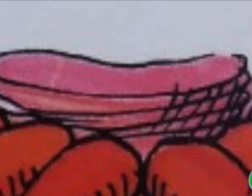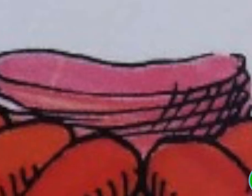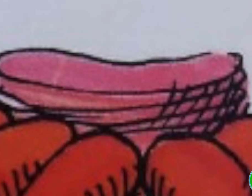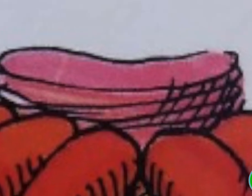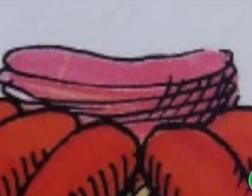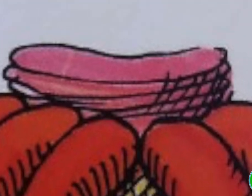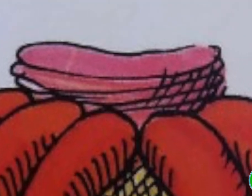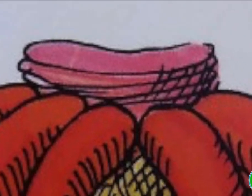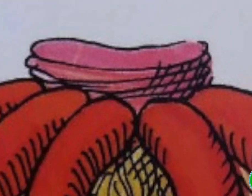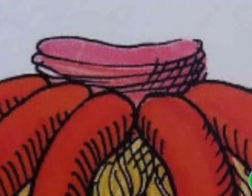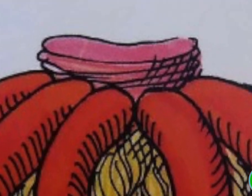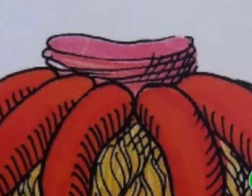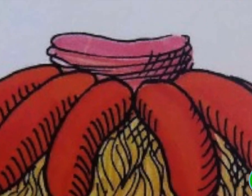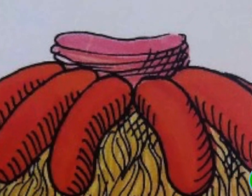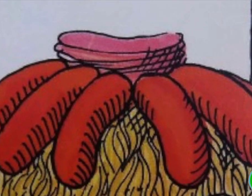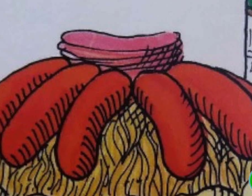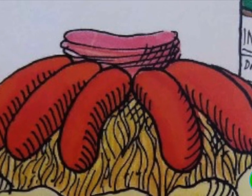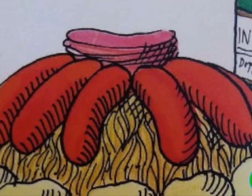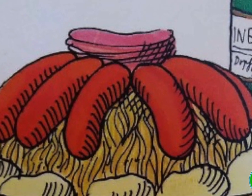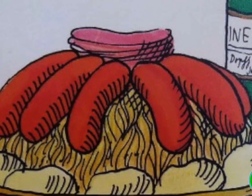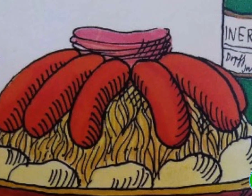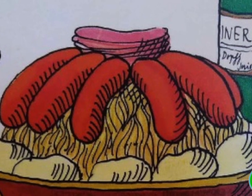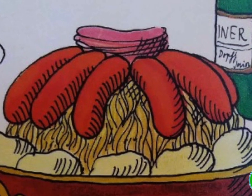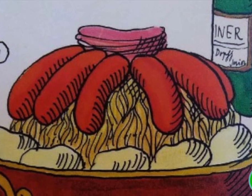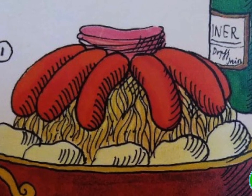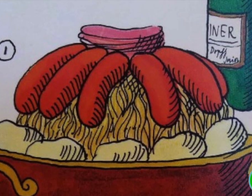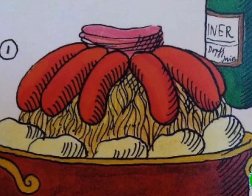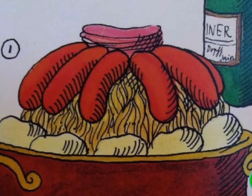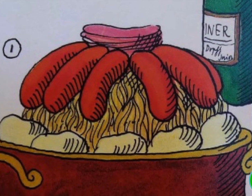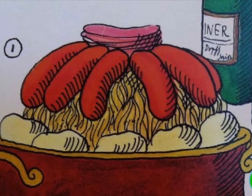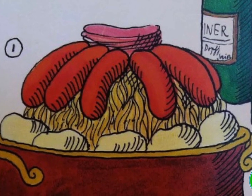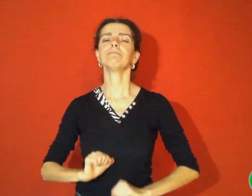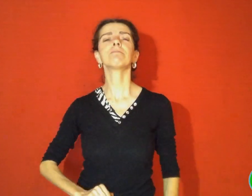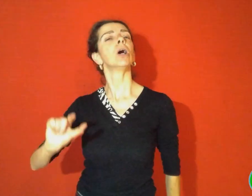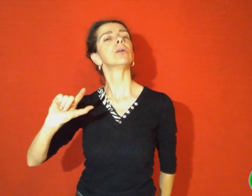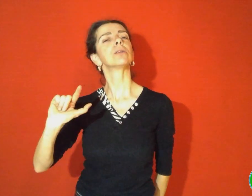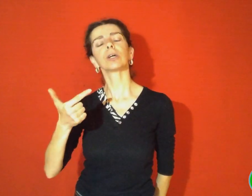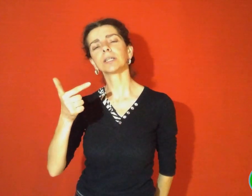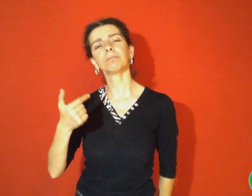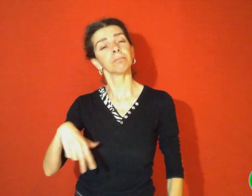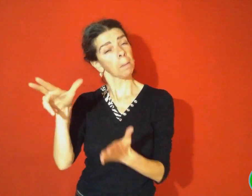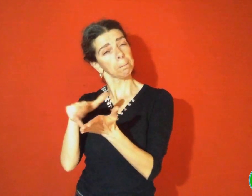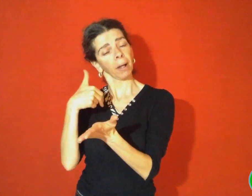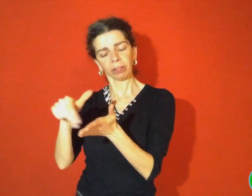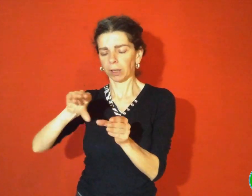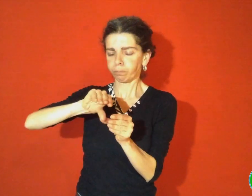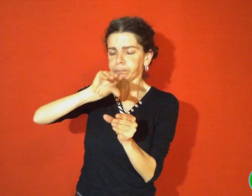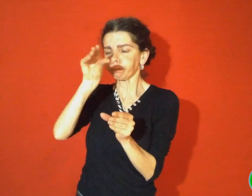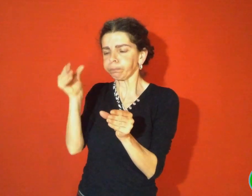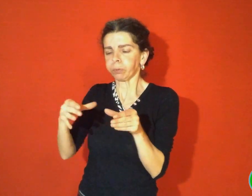-croûte Pâté en croûte